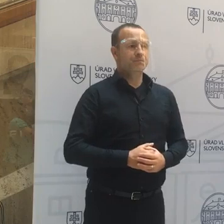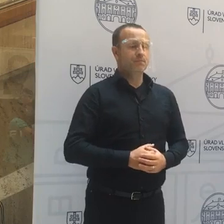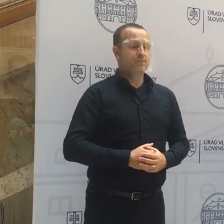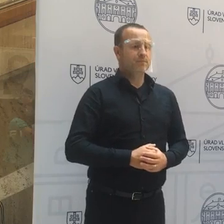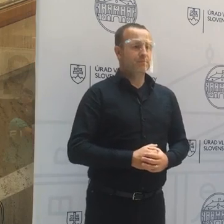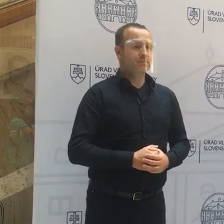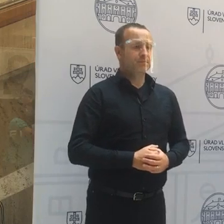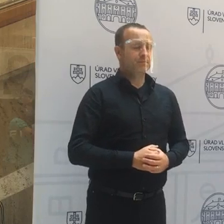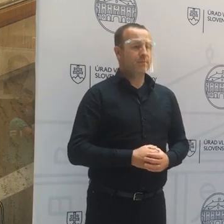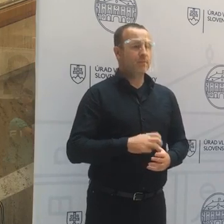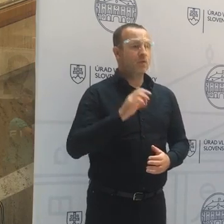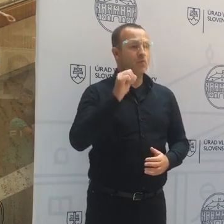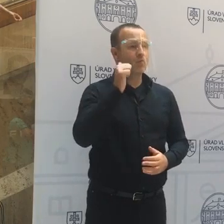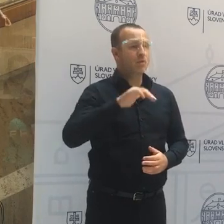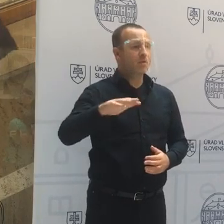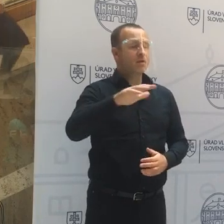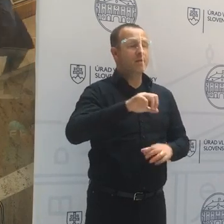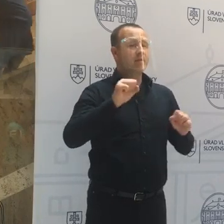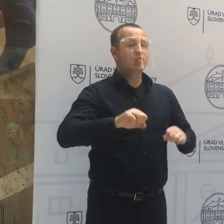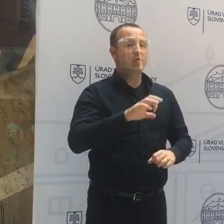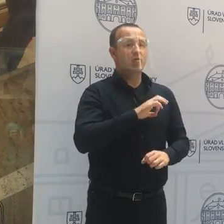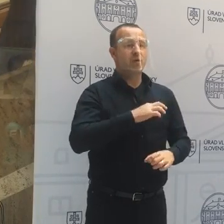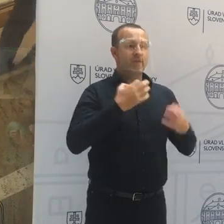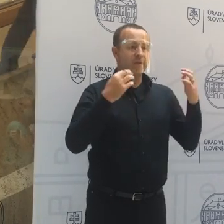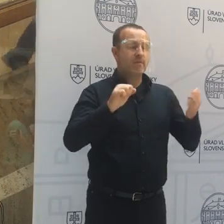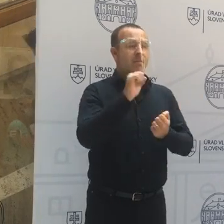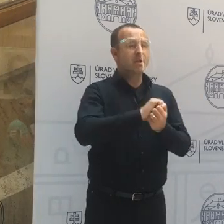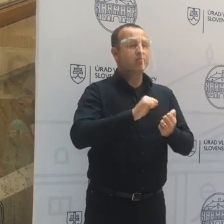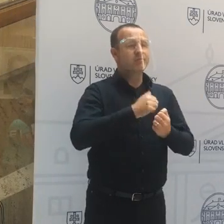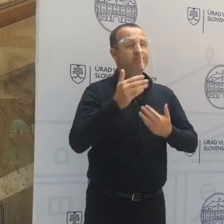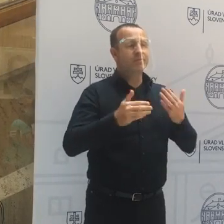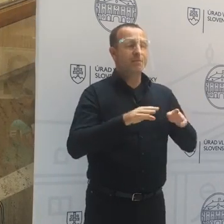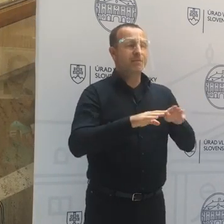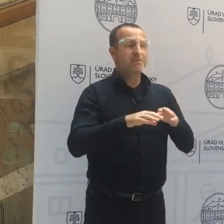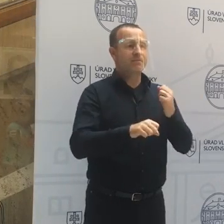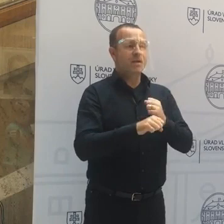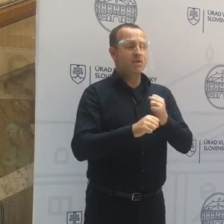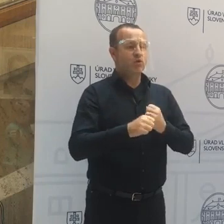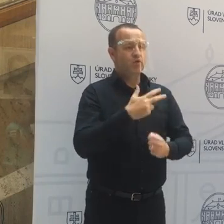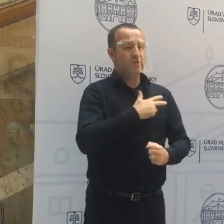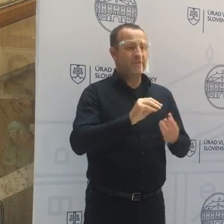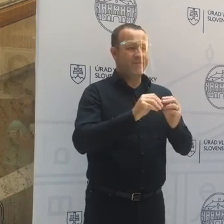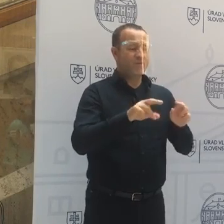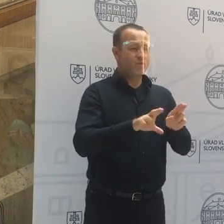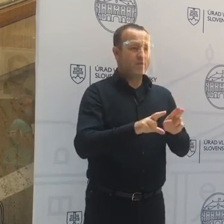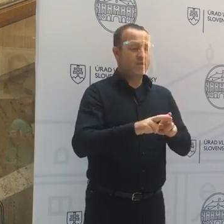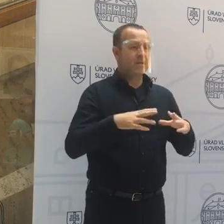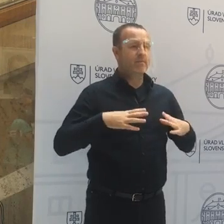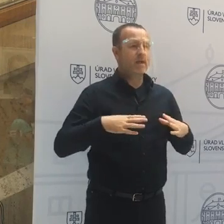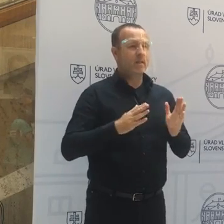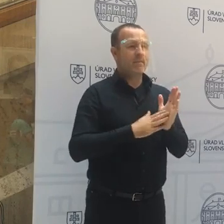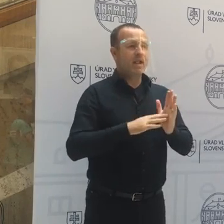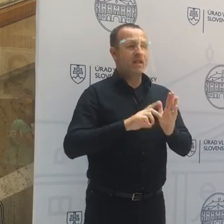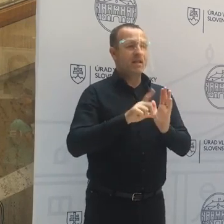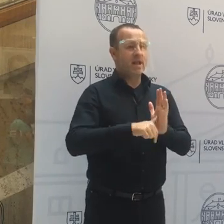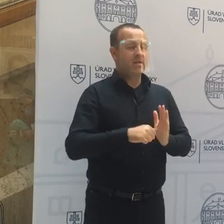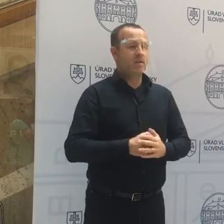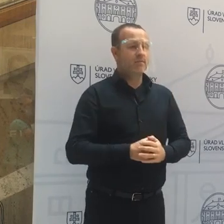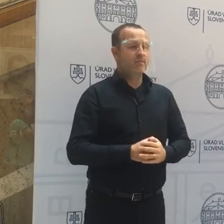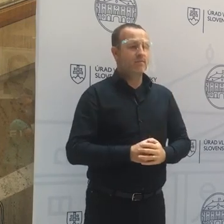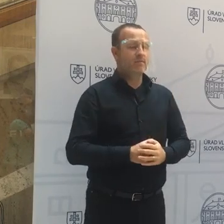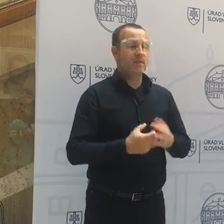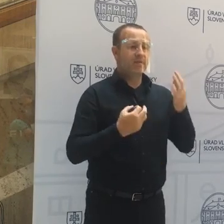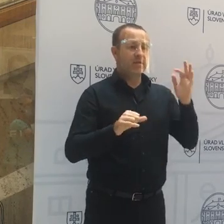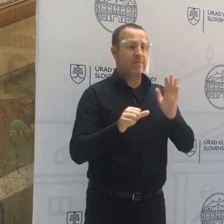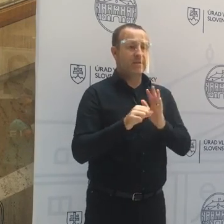Dobrý deň, prajem vážení kolegovia. Vítam vás na tlačovom briefingu ministra práce, sociálnych vecí a rodiny Milana Krajniaka. Vítam